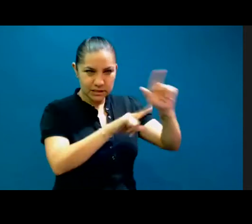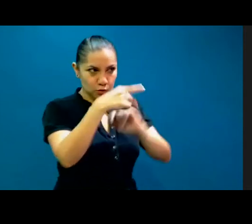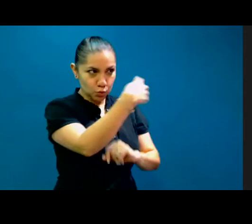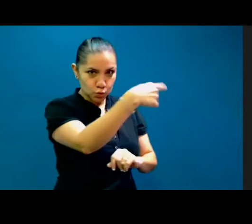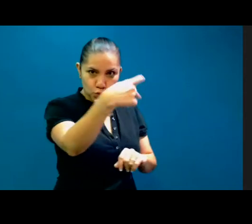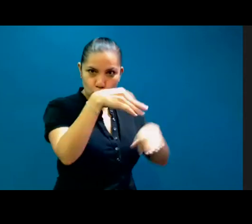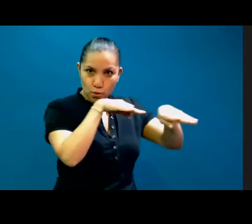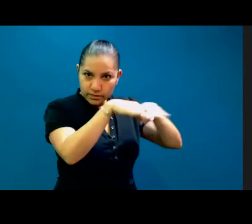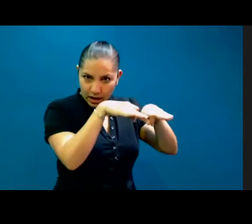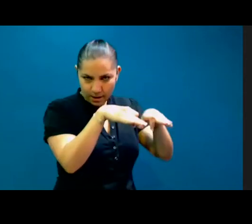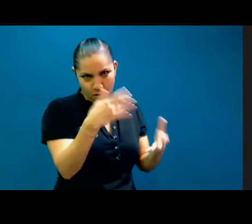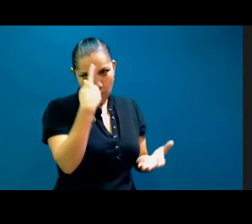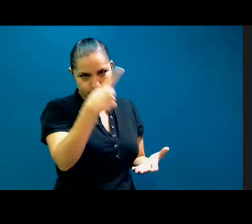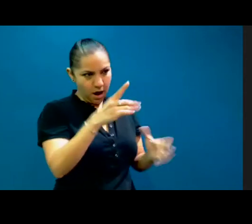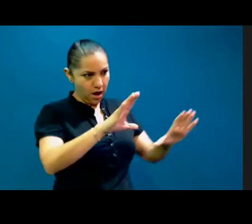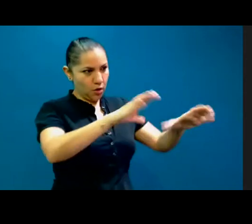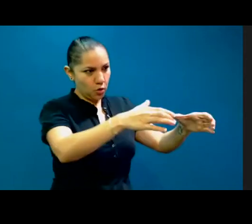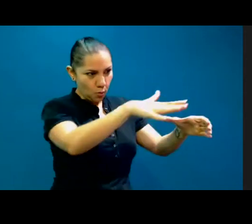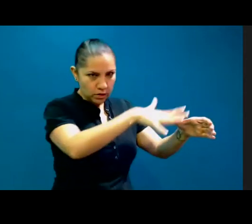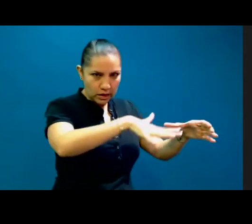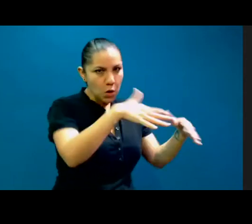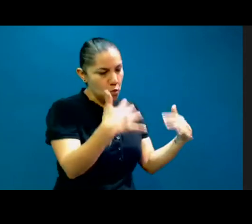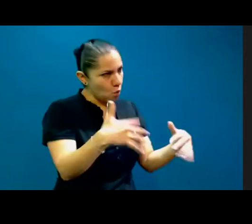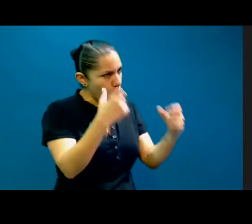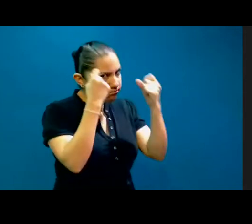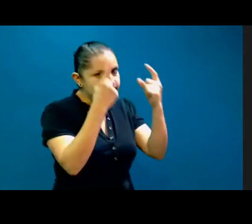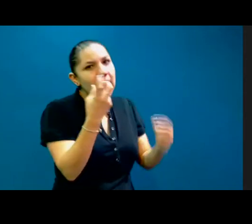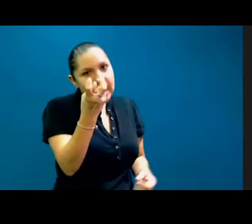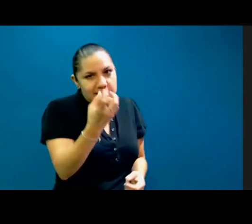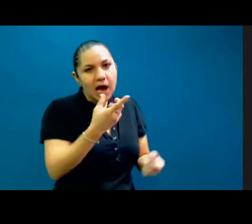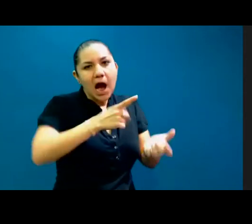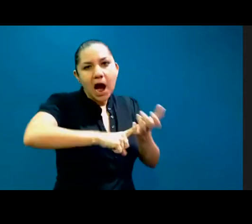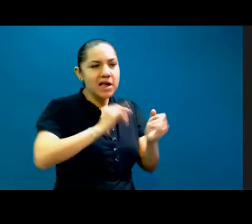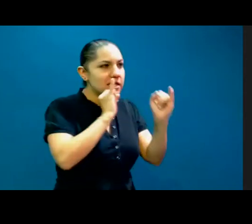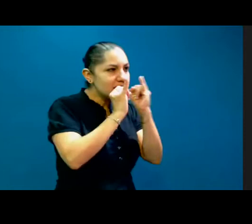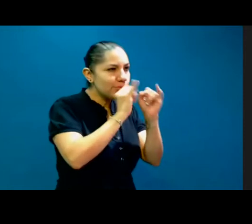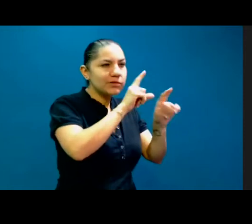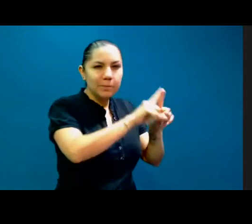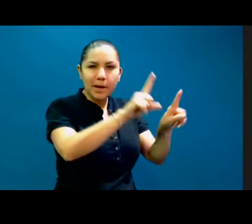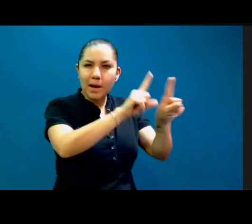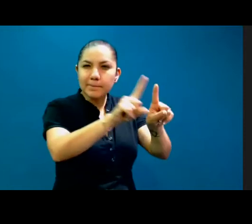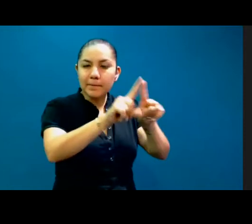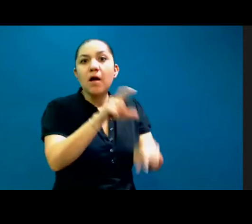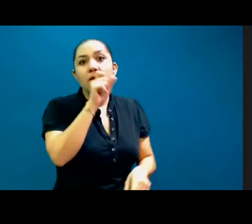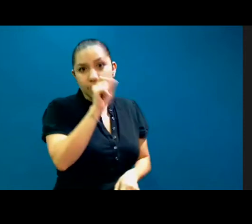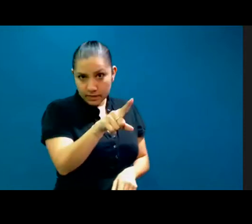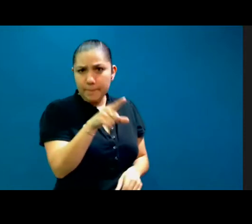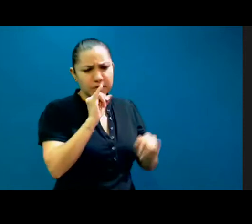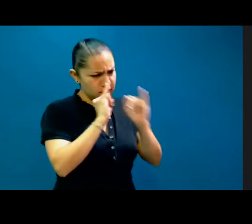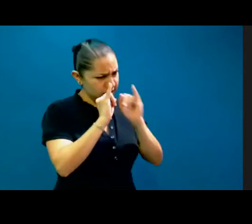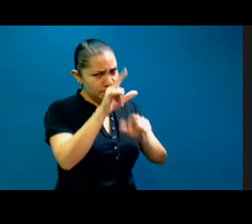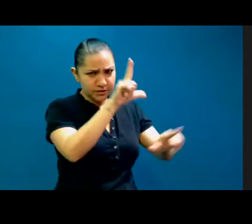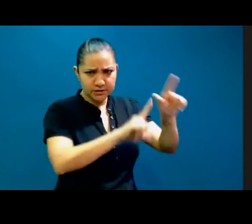la comunidad y tenemos un poquito de todo. Entonces, es una maravilla ver que también los intérpretes de señas están bienvenidos a nuestra